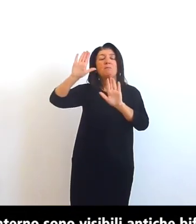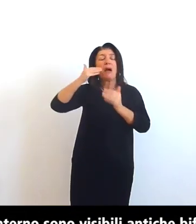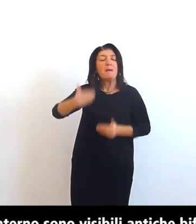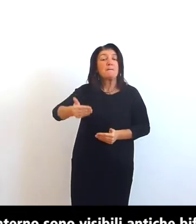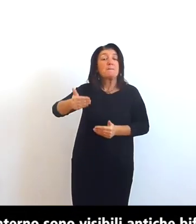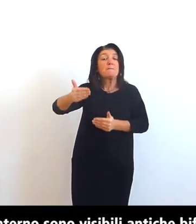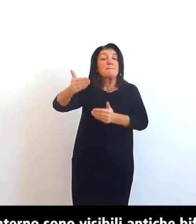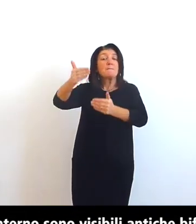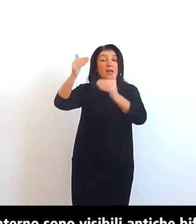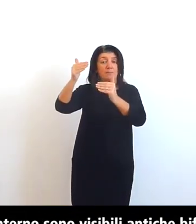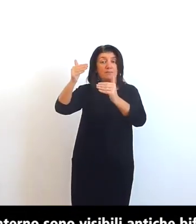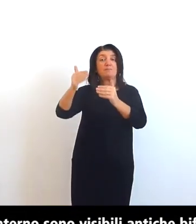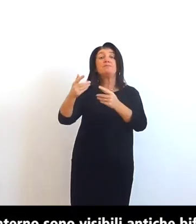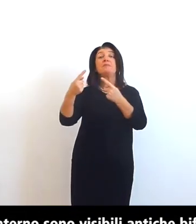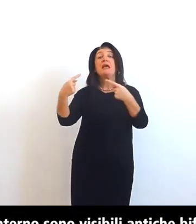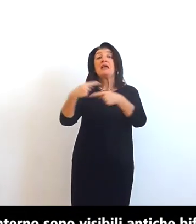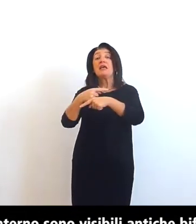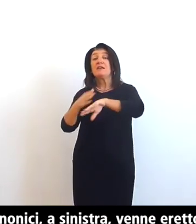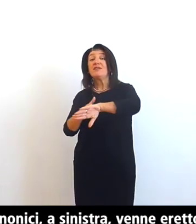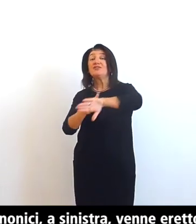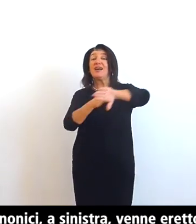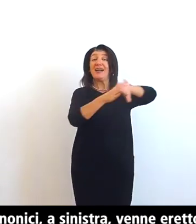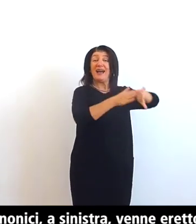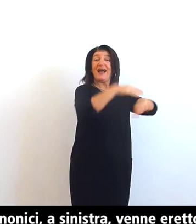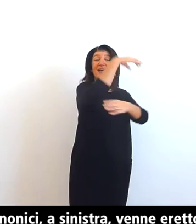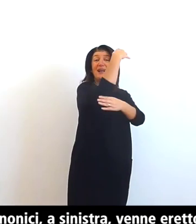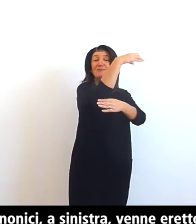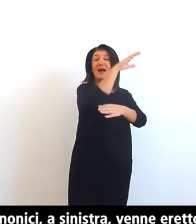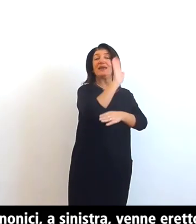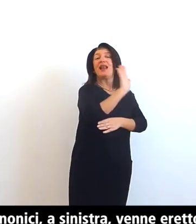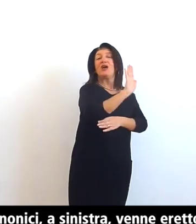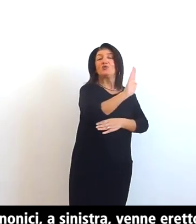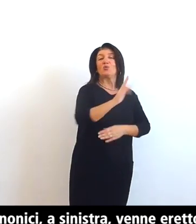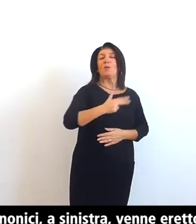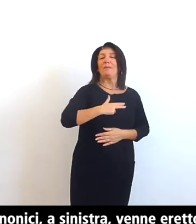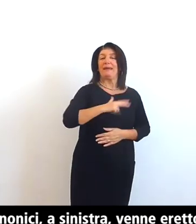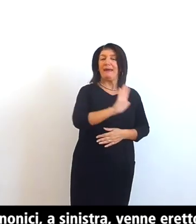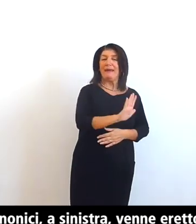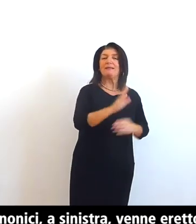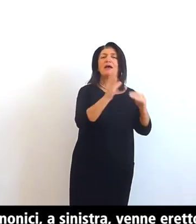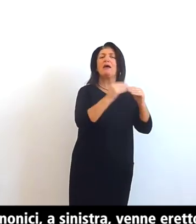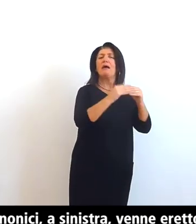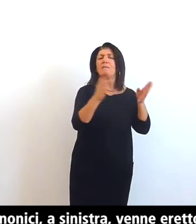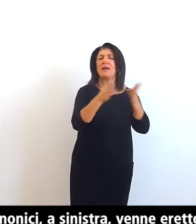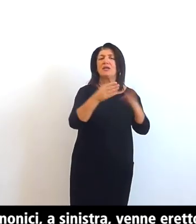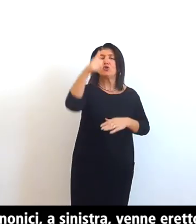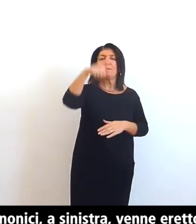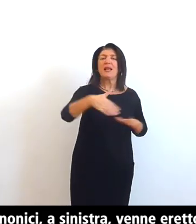il campanile dei canonici a sinistra venne eretto intorno al 1128 ma